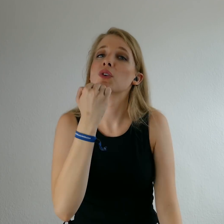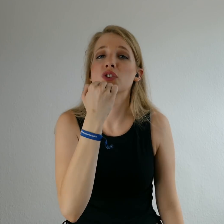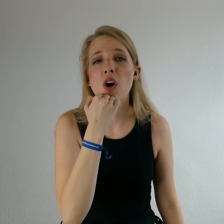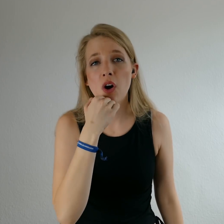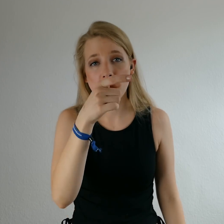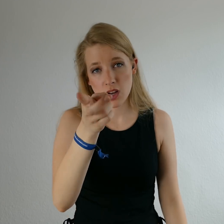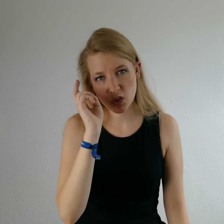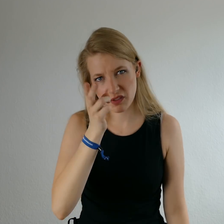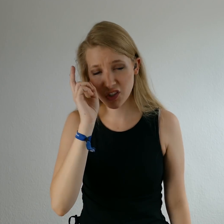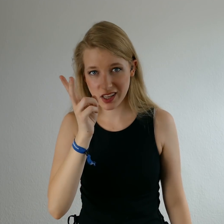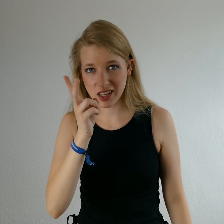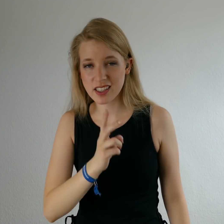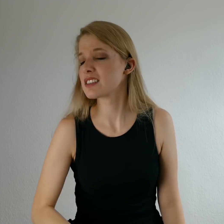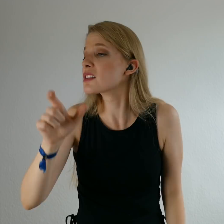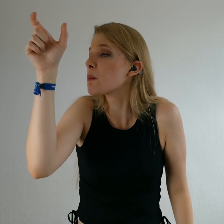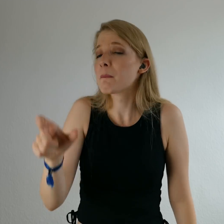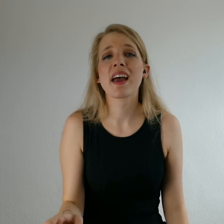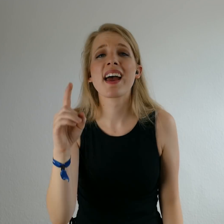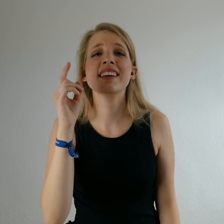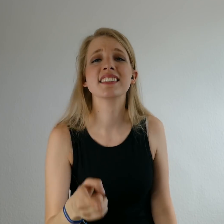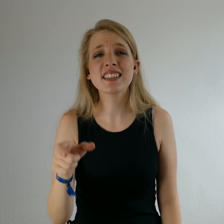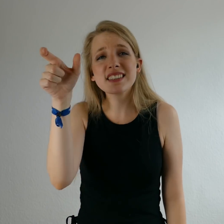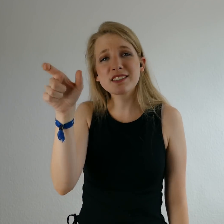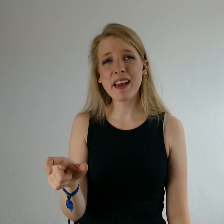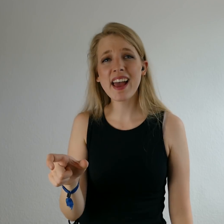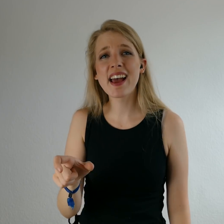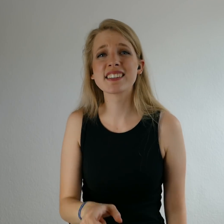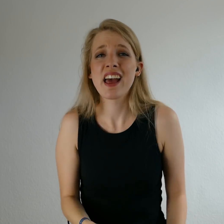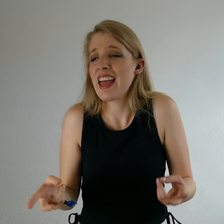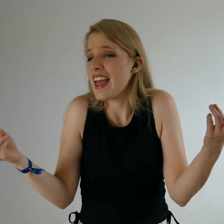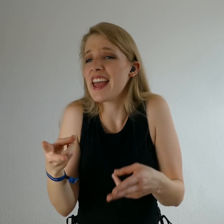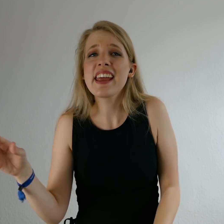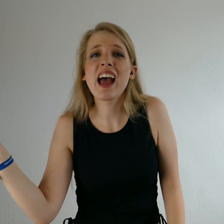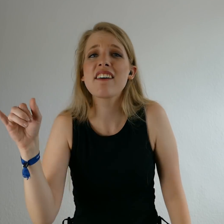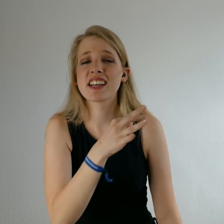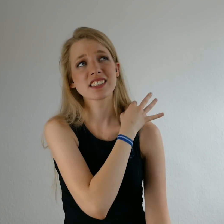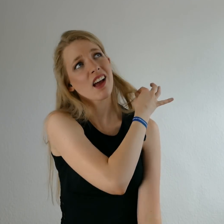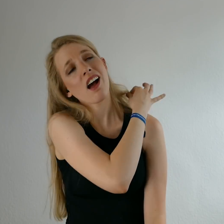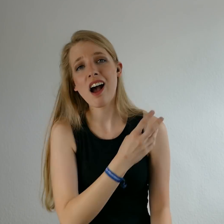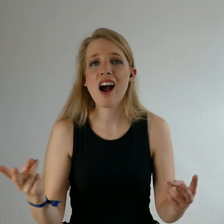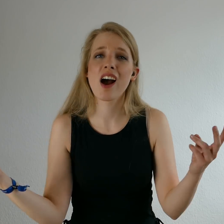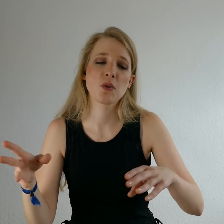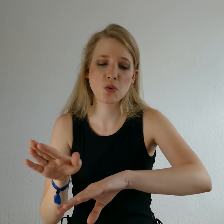ich hoff, du verstehst Mensch ist Mensch Egal welche Haar oder